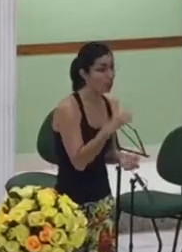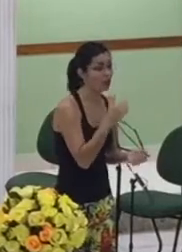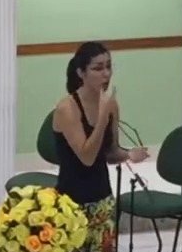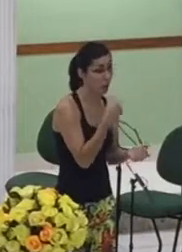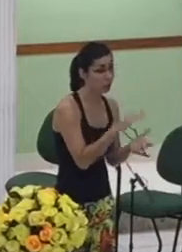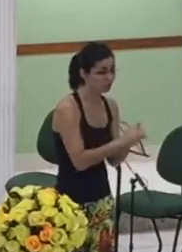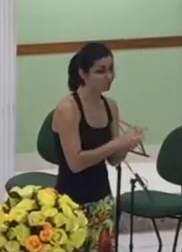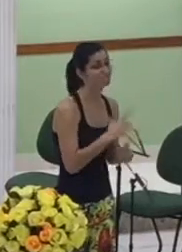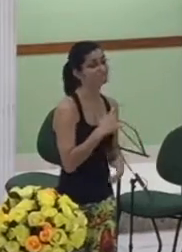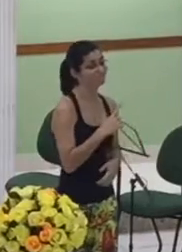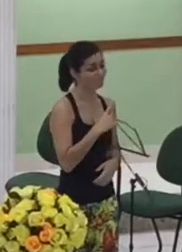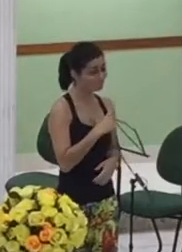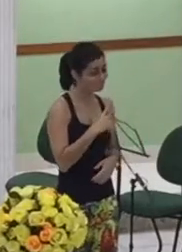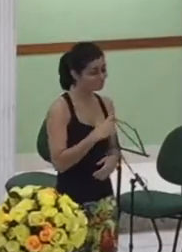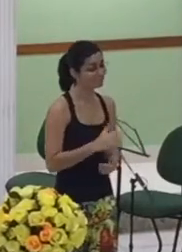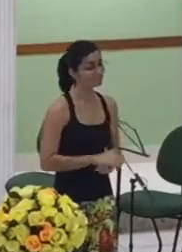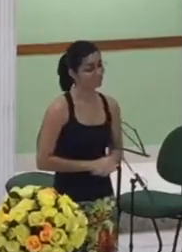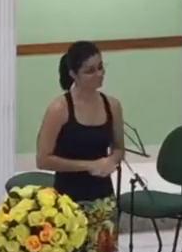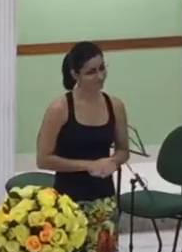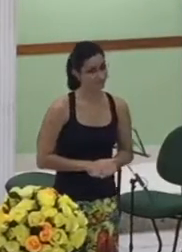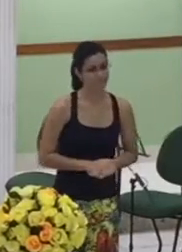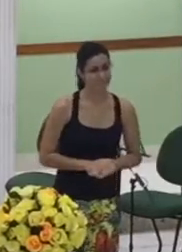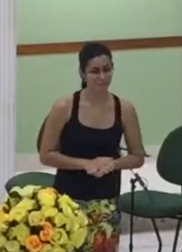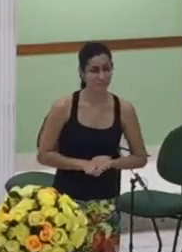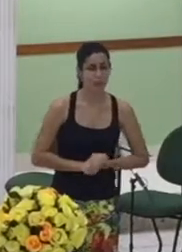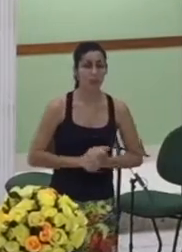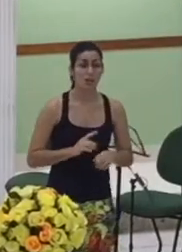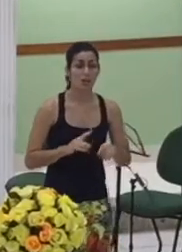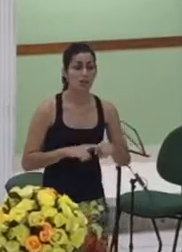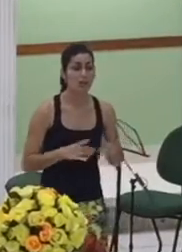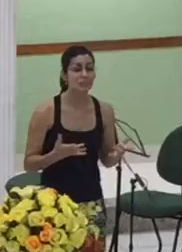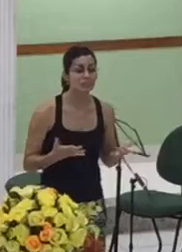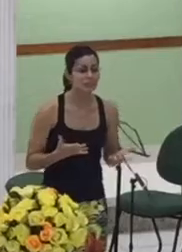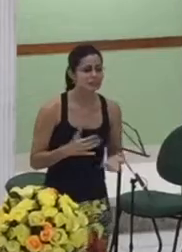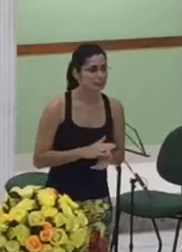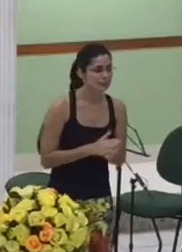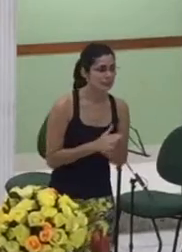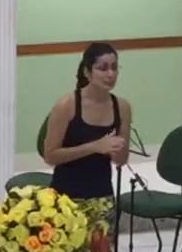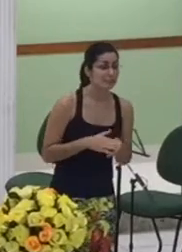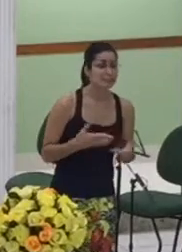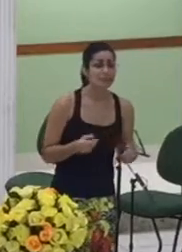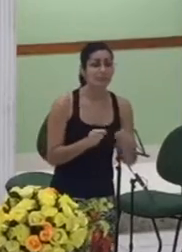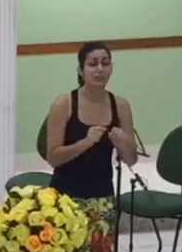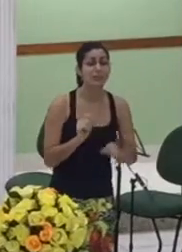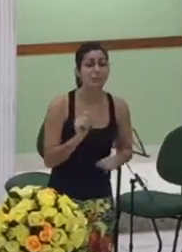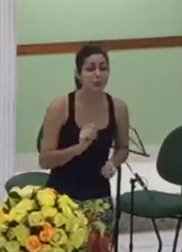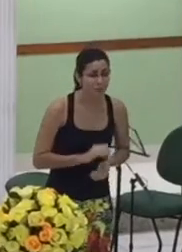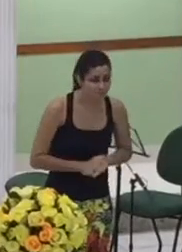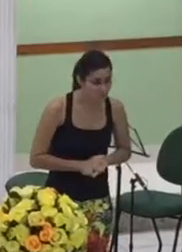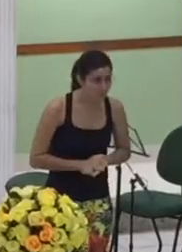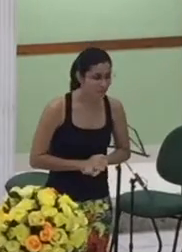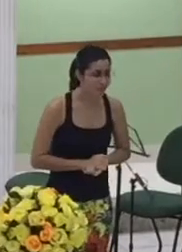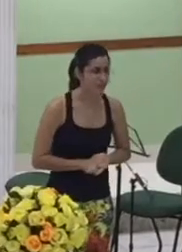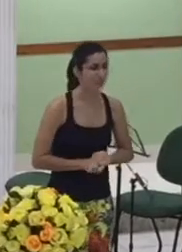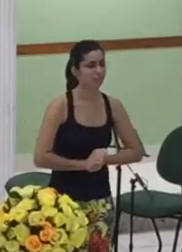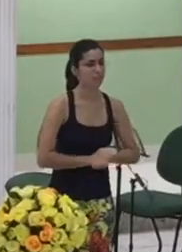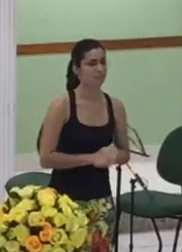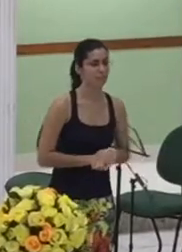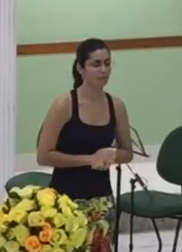primeiro vamos resolver o problema chama o Rias migão vai lá passa a noite com a sua mulher vai lá